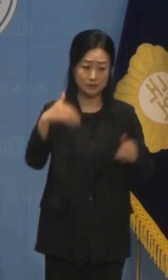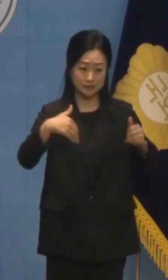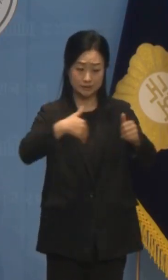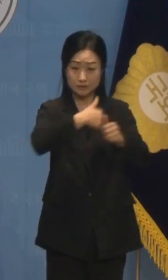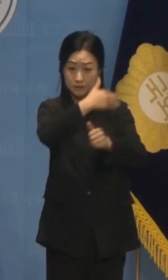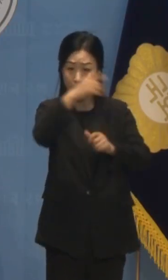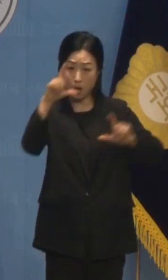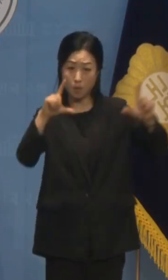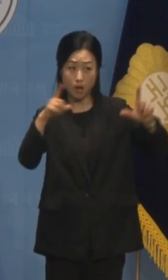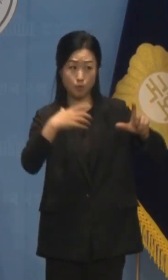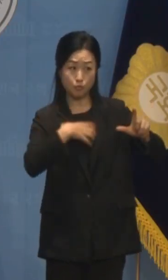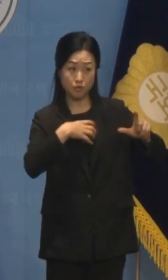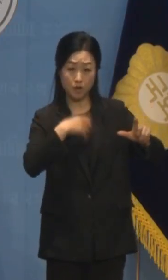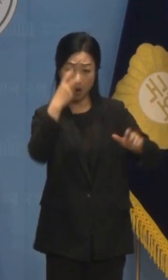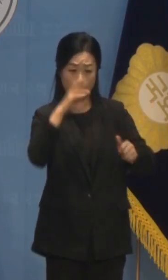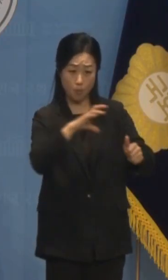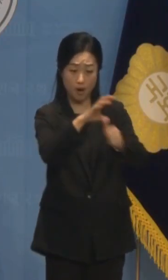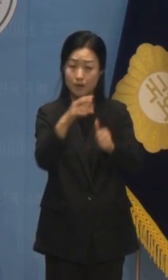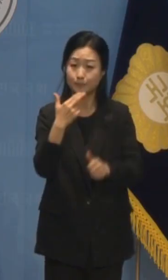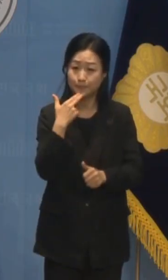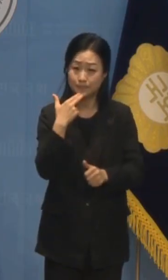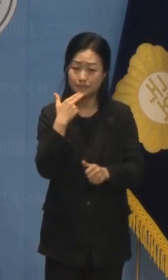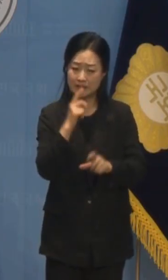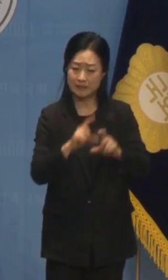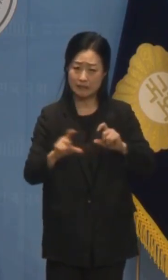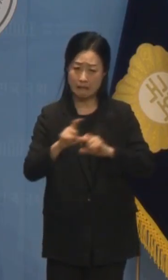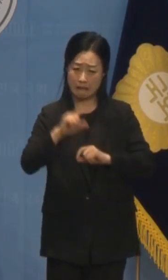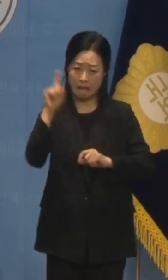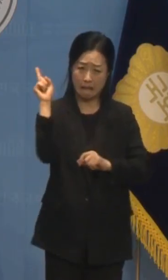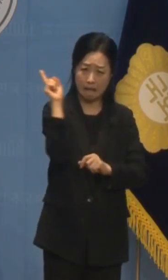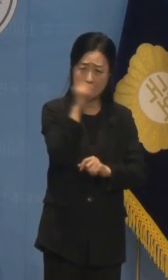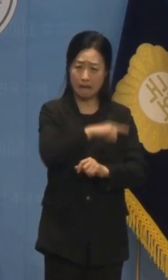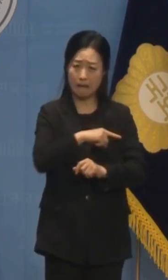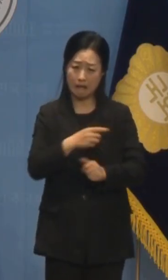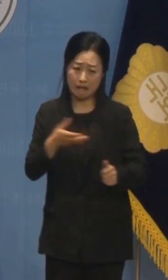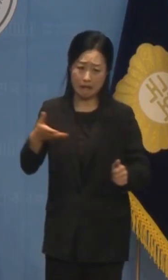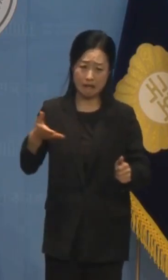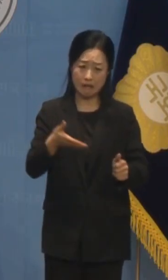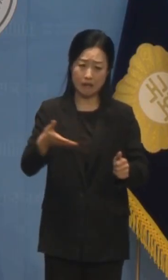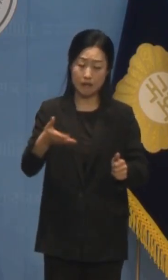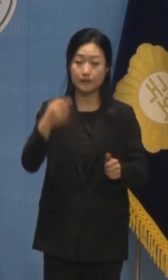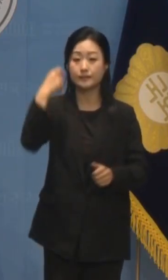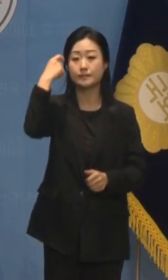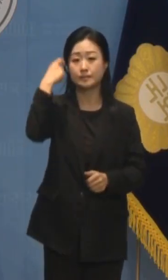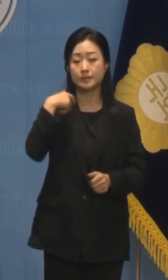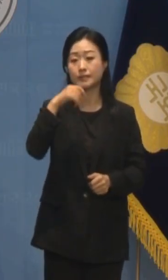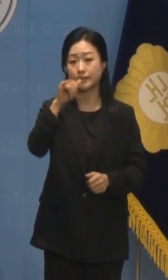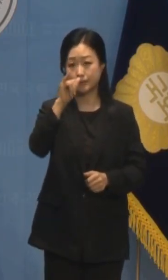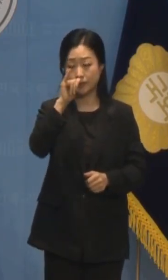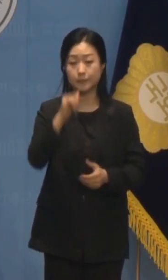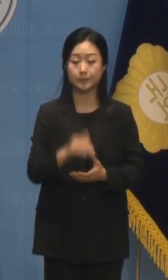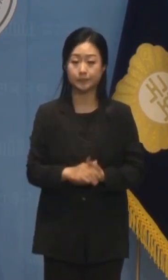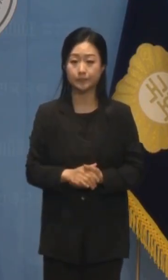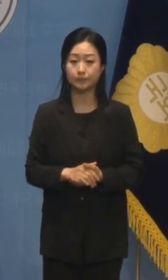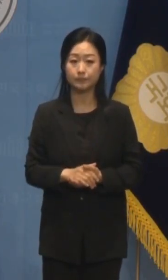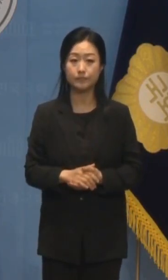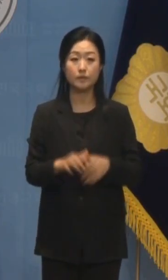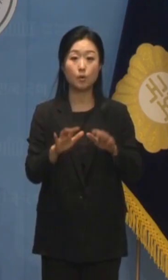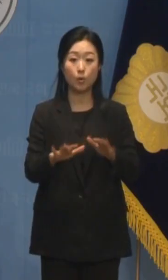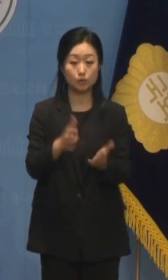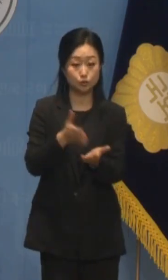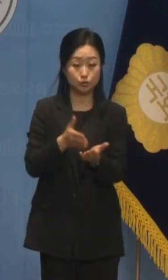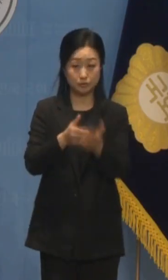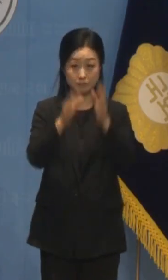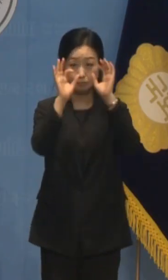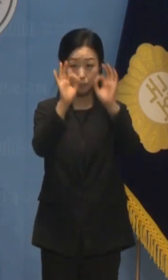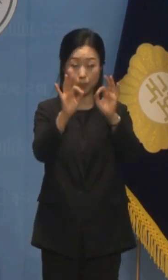관리하기는커녕 오히려 악화시키는 데에 전념하고 있습니다. 이데일리의 오늘 보도를 보면